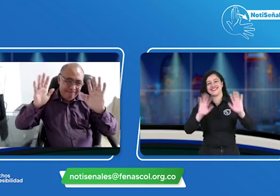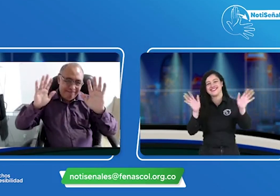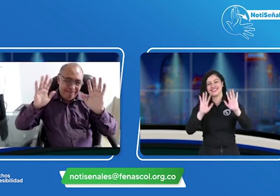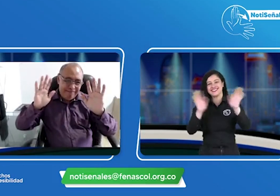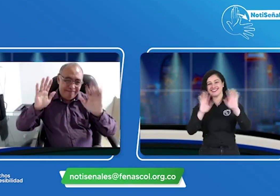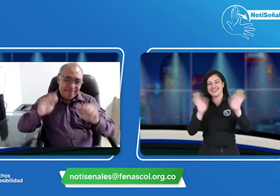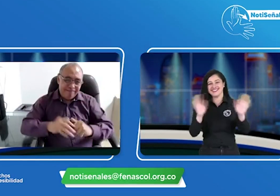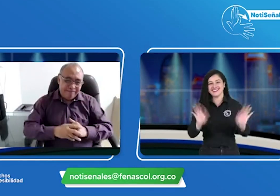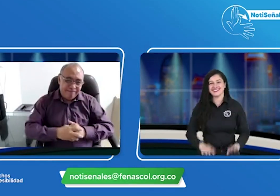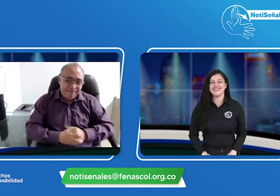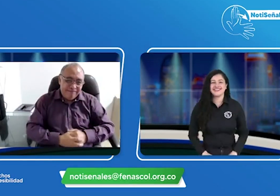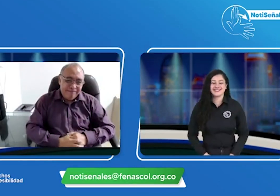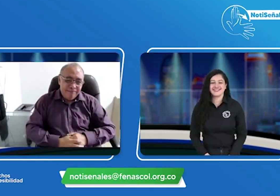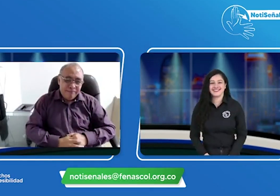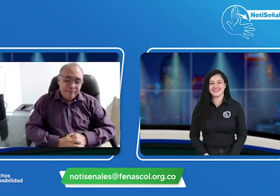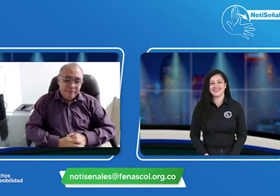hacemos esa fortaleza muchas gracias